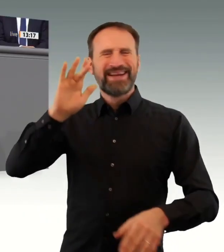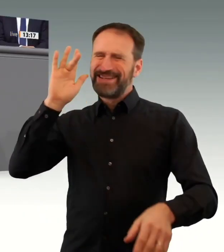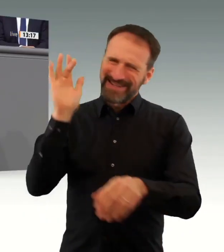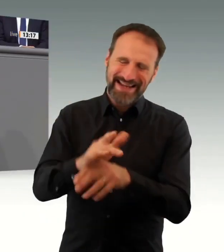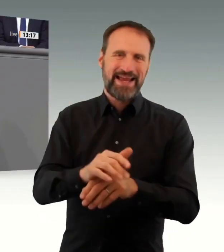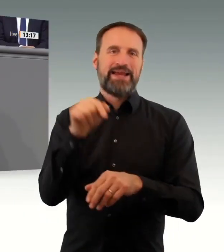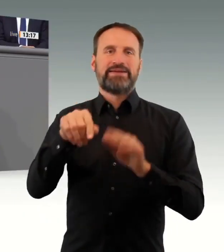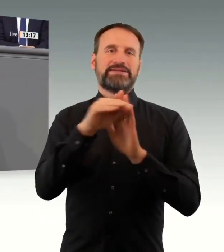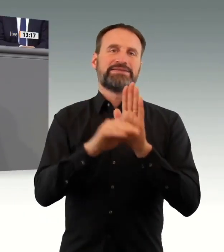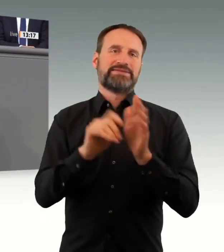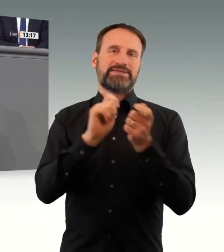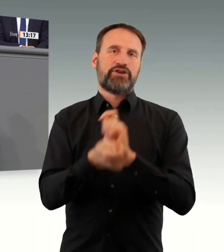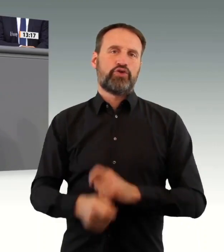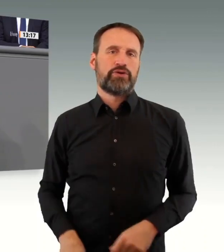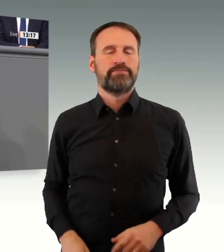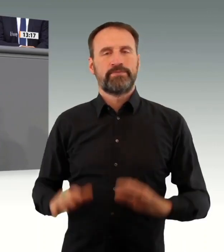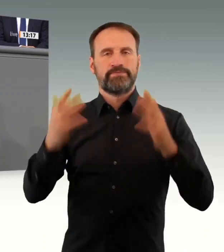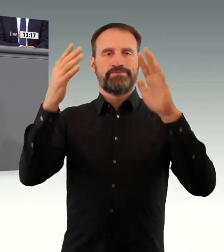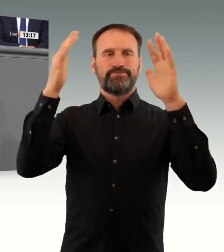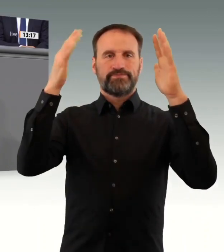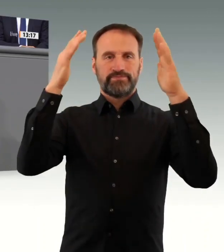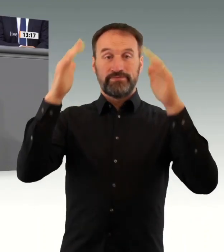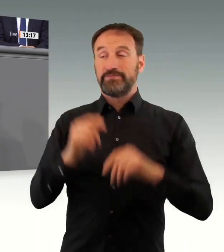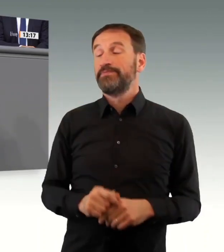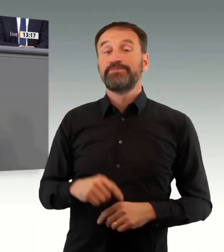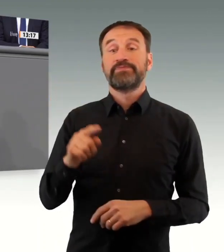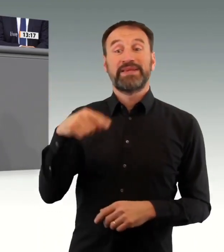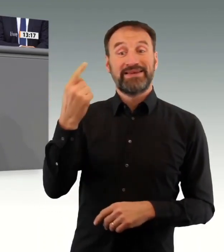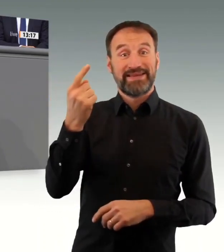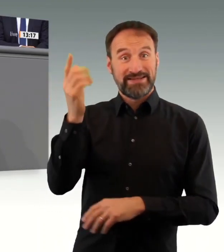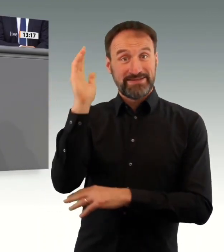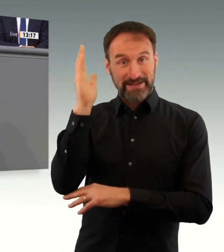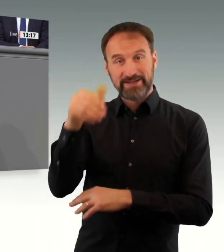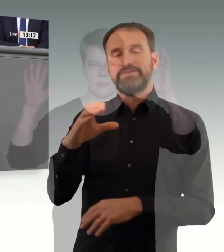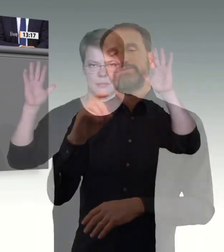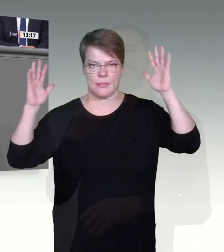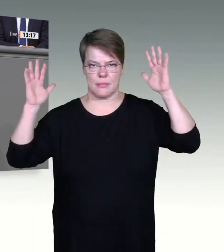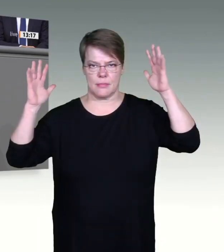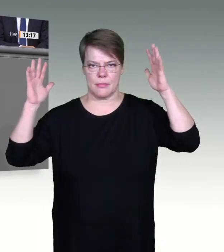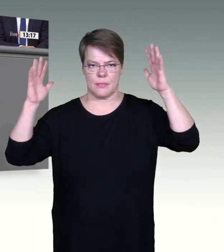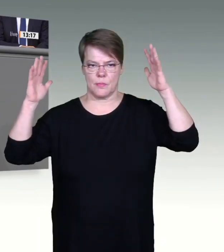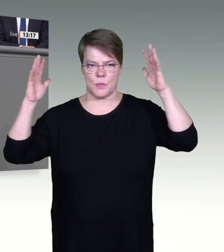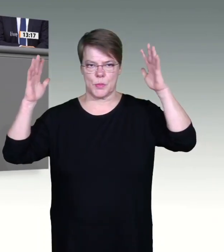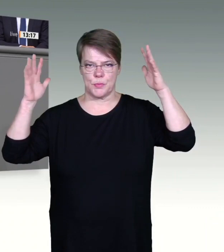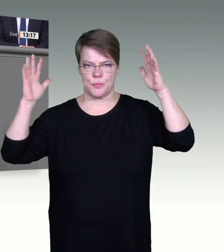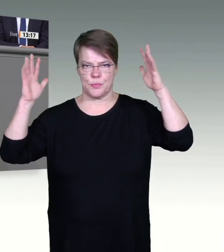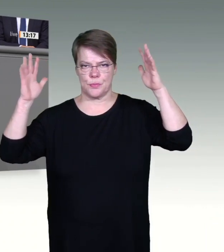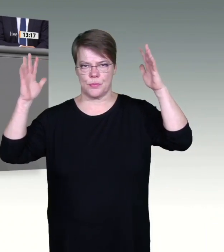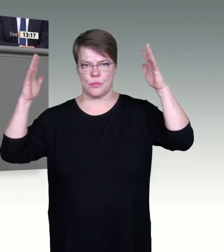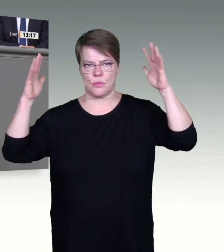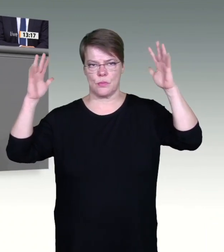Kolleginnen und Kollegen. Gerade vor dem Hintergrund, dass wir vor einigen Tagen den Hunderttausendsten Coronatoten zu beklagen hatten,